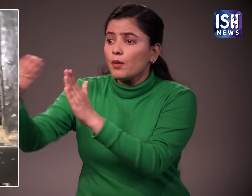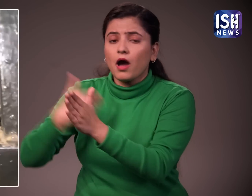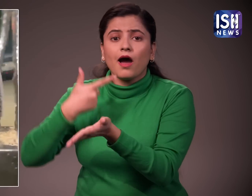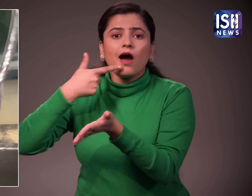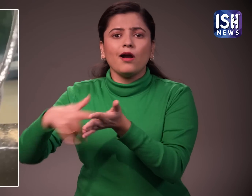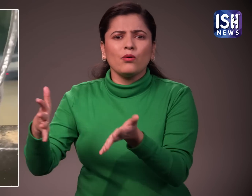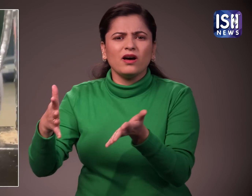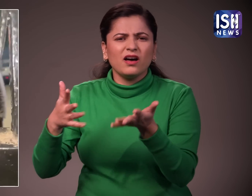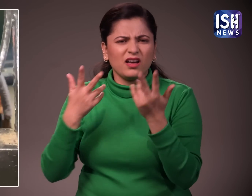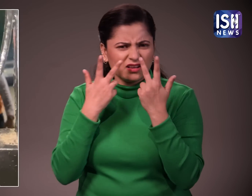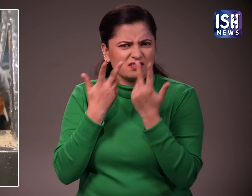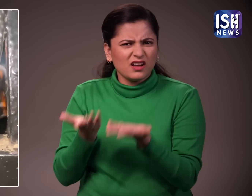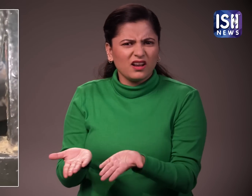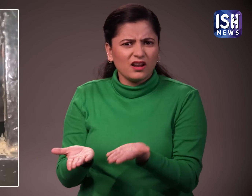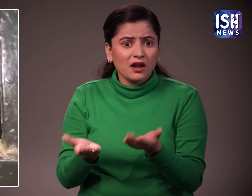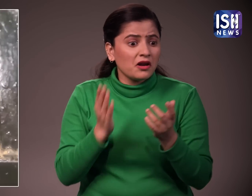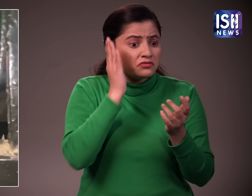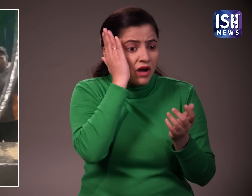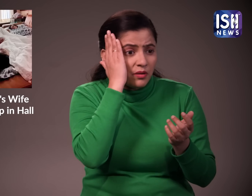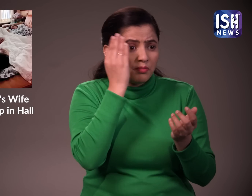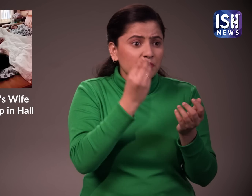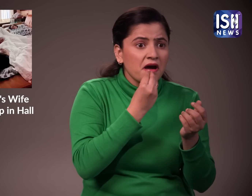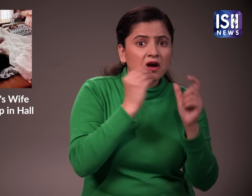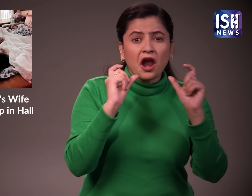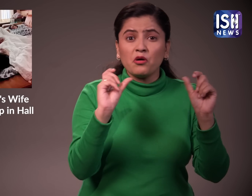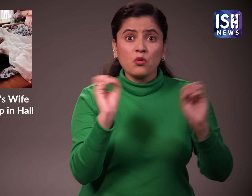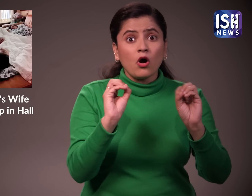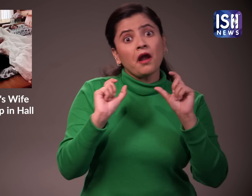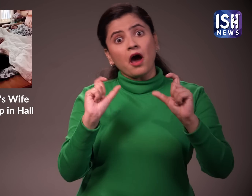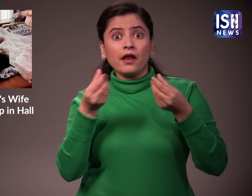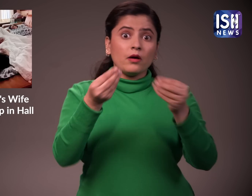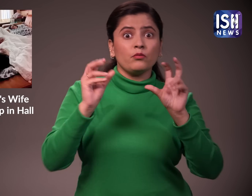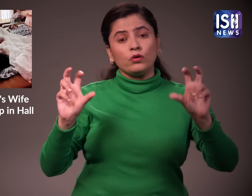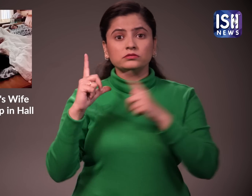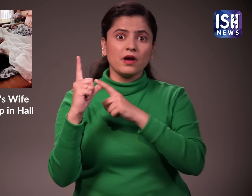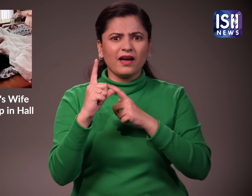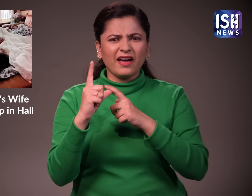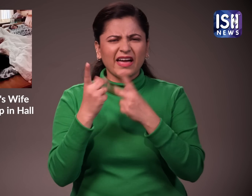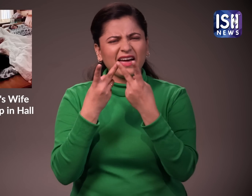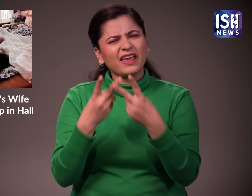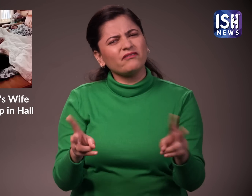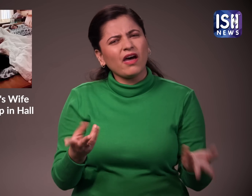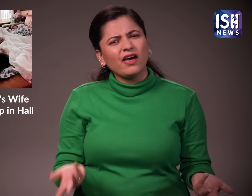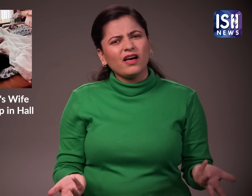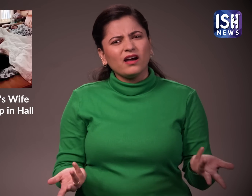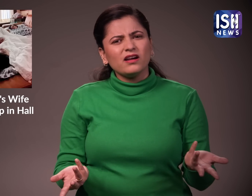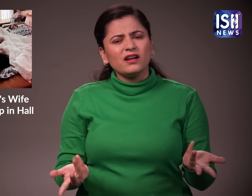घुसने नहीं दिया जा रहा है वे मुझे खाना और बेडरूम नहीं दे सकते हैं लेकिन सुरक्षा गार्ड के विवसा कर सकते